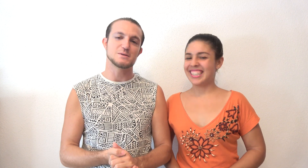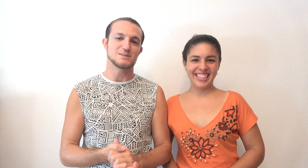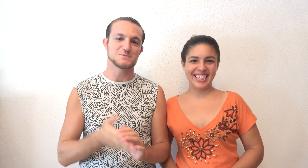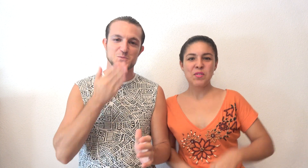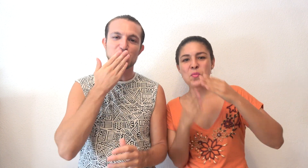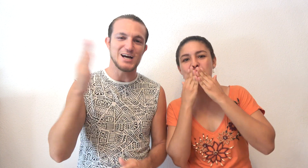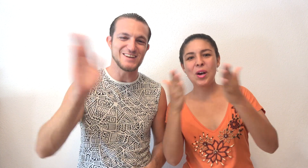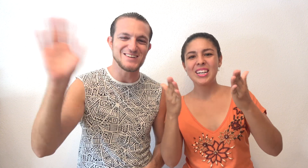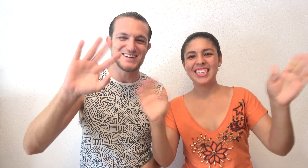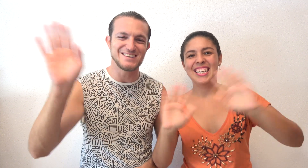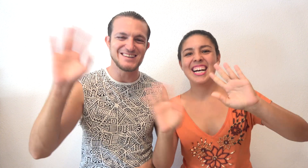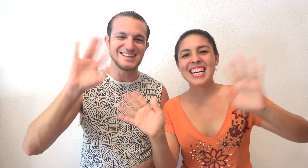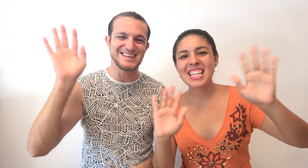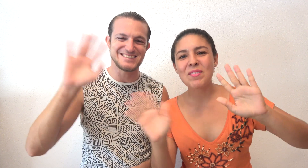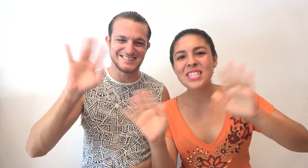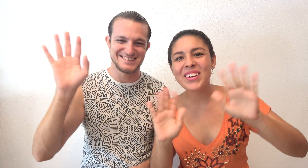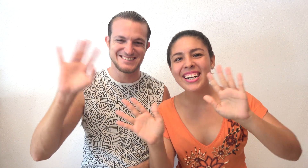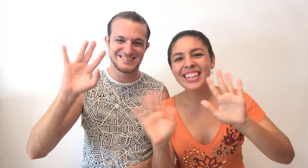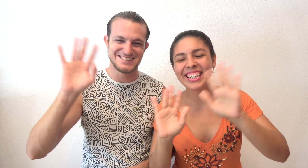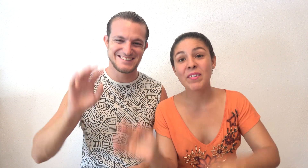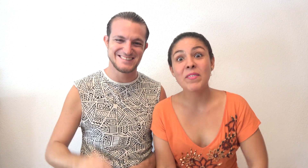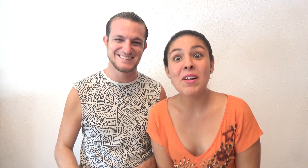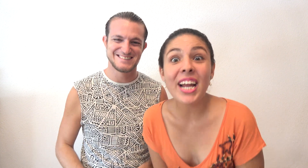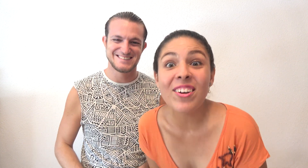besitos. Adiós, viajeros independientes. la próxima. ¡Que vaya bien el verano!